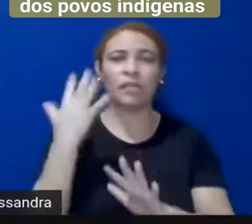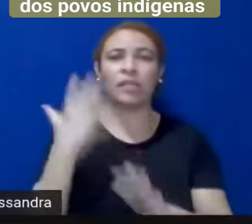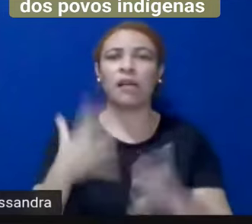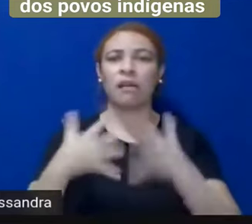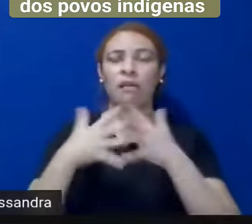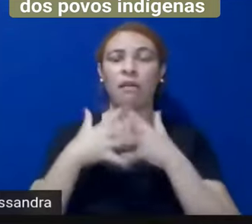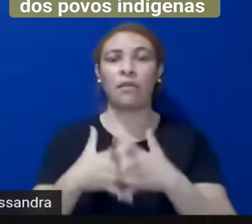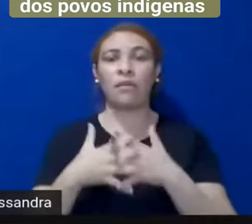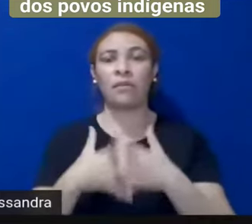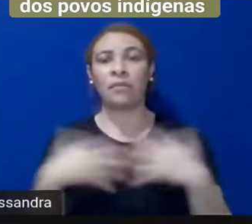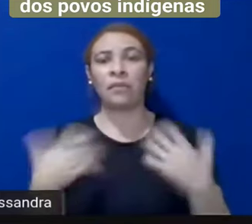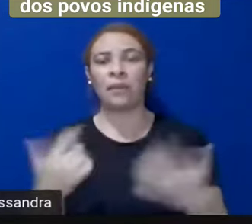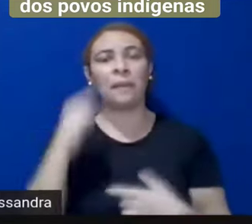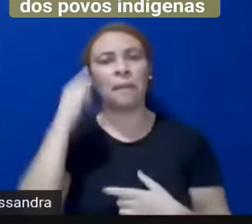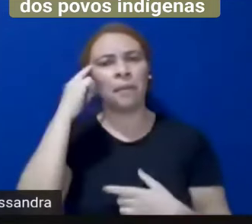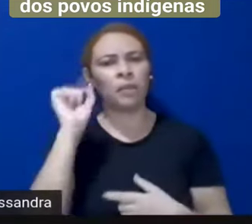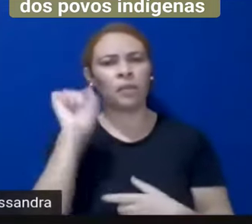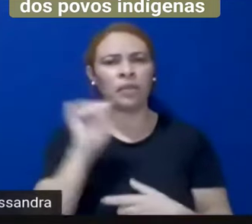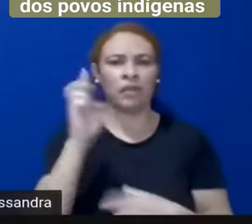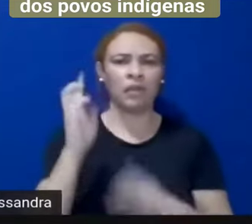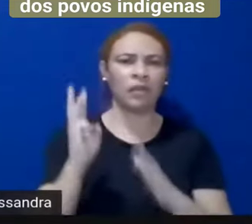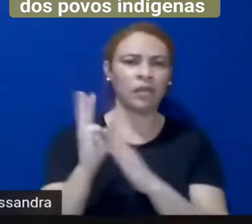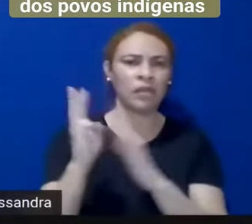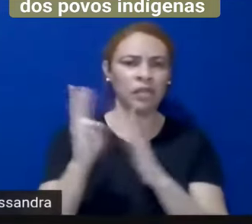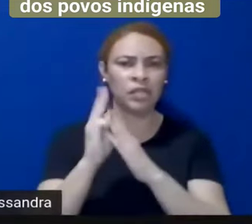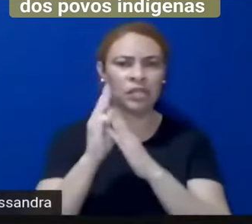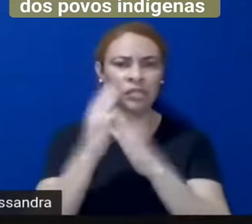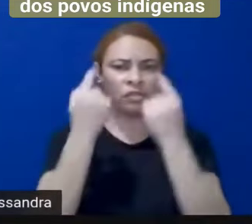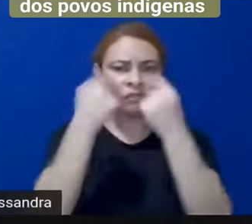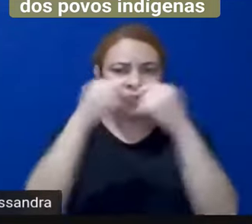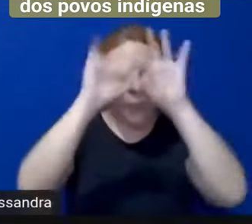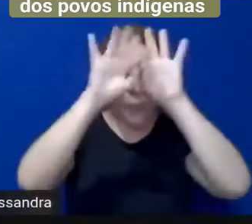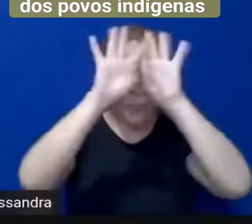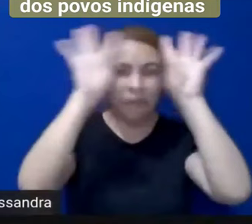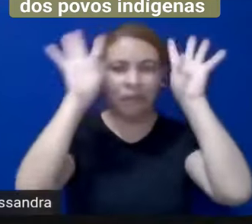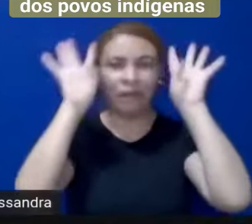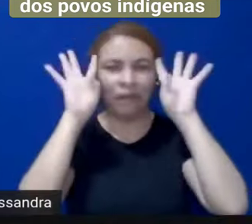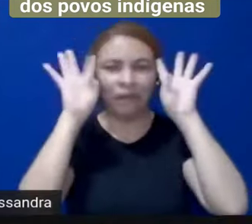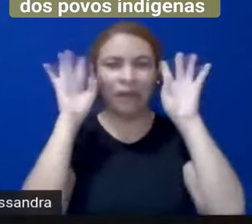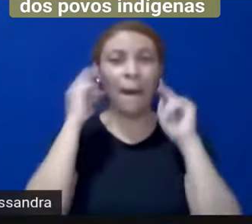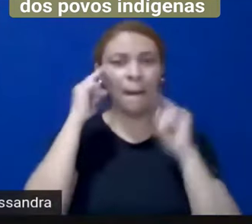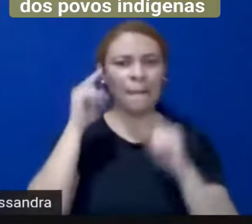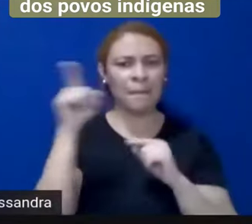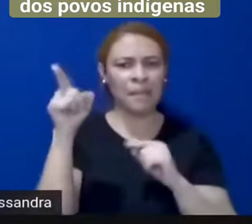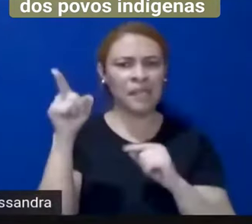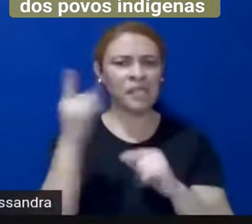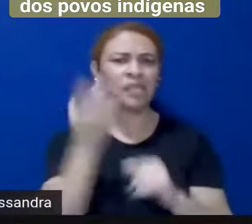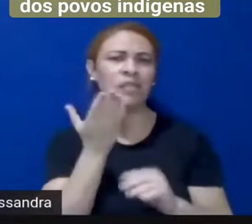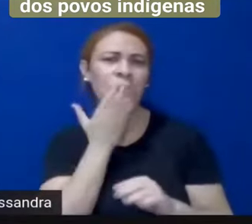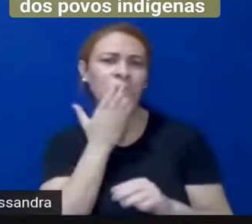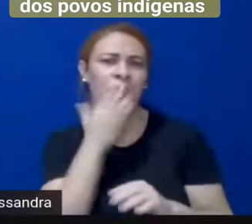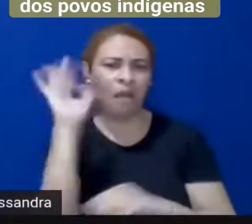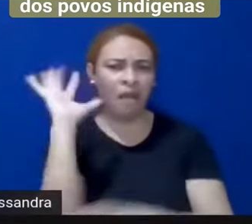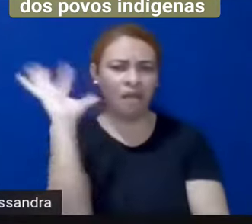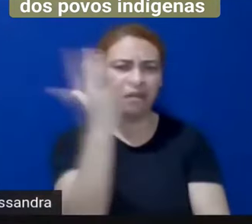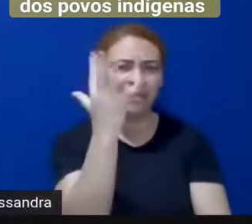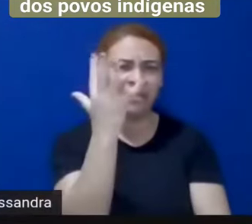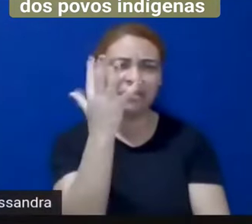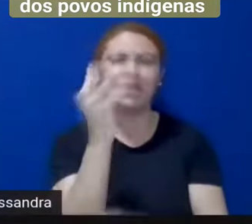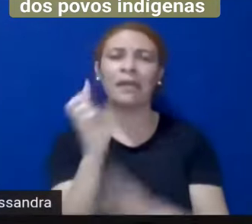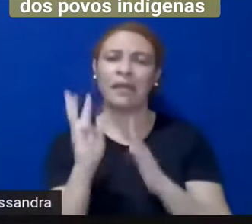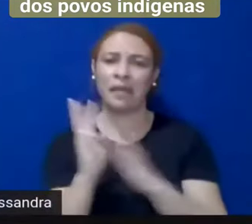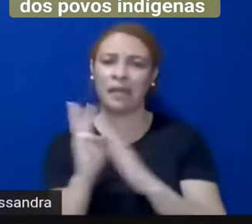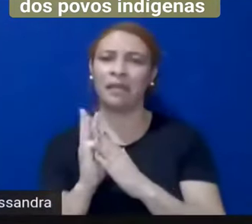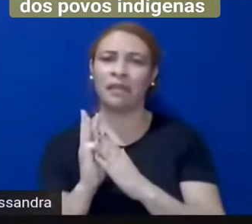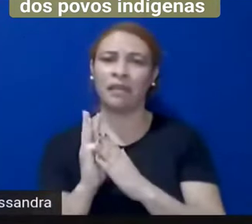Porque o indígena está usando cocá ou está na floresta, aquele sim é o indígena, enquanto se está aqui em